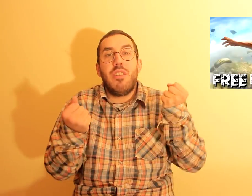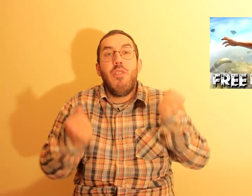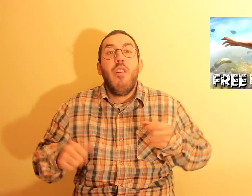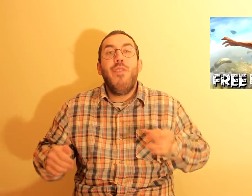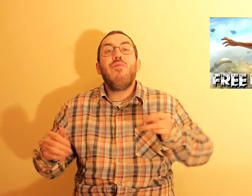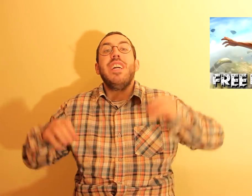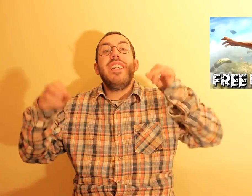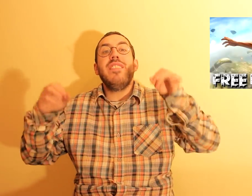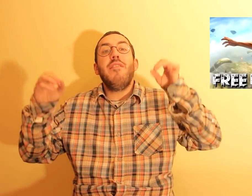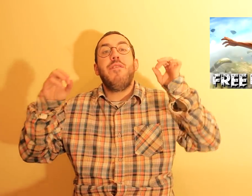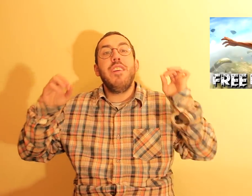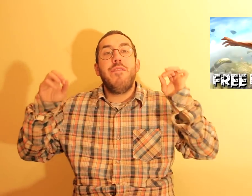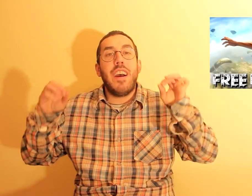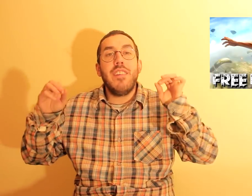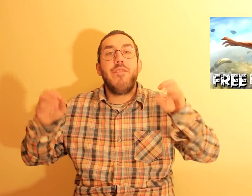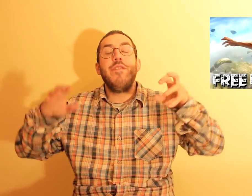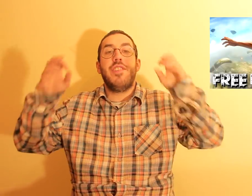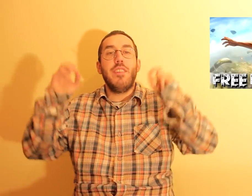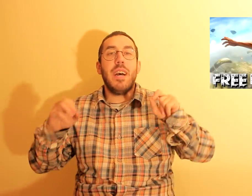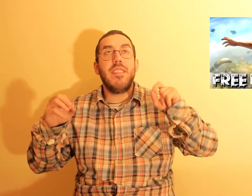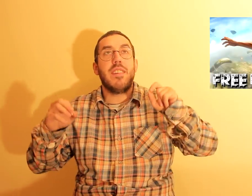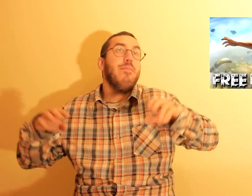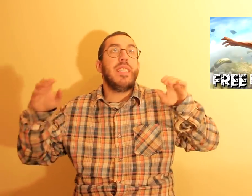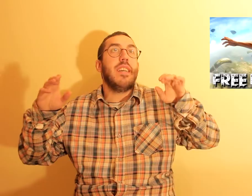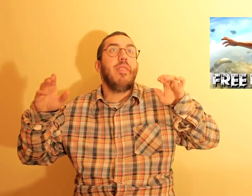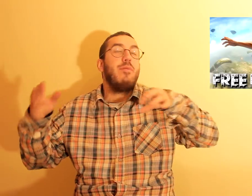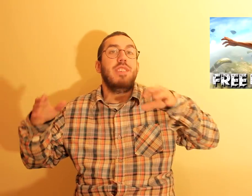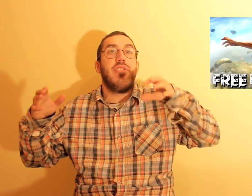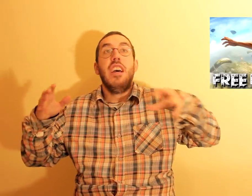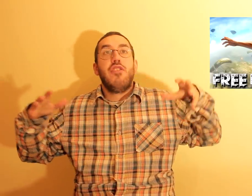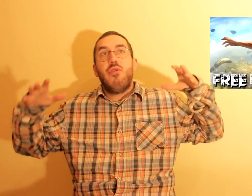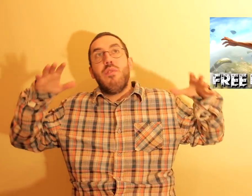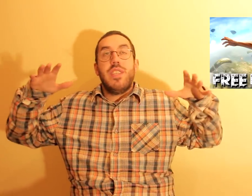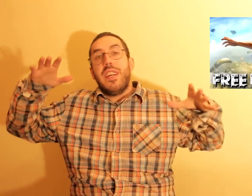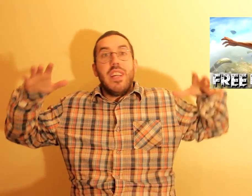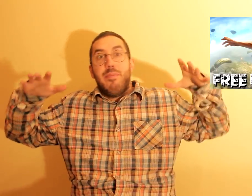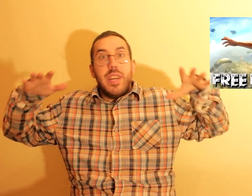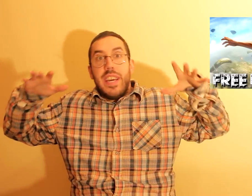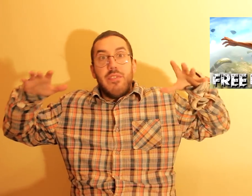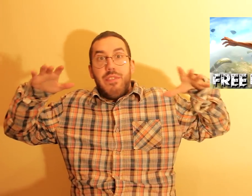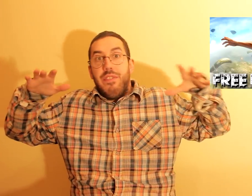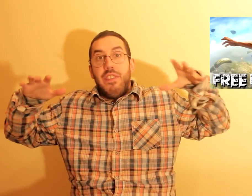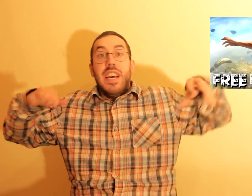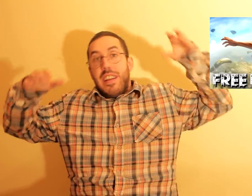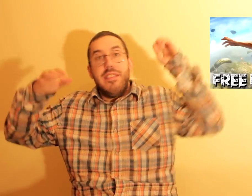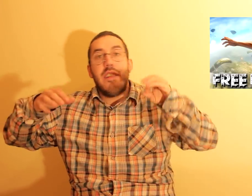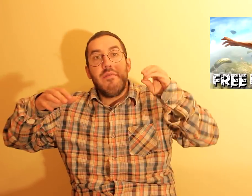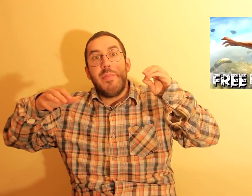foi o Garena Free Fire Festival, que basicamente vocês estão assim a andar de paraquedas, anterram numa